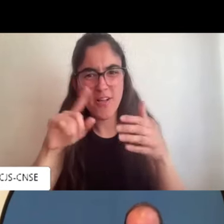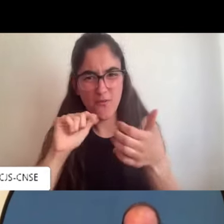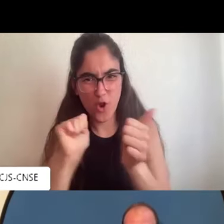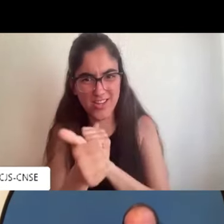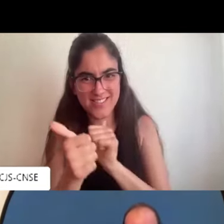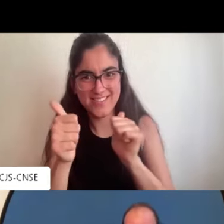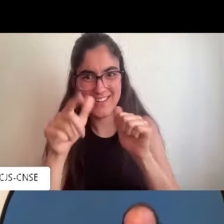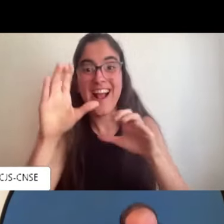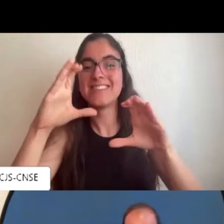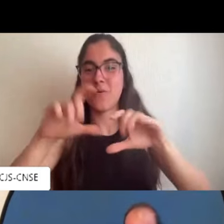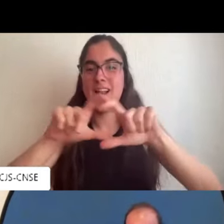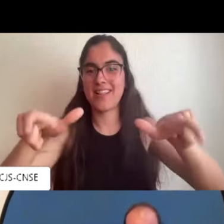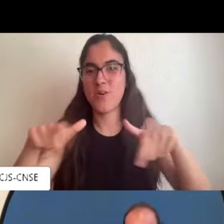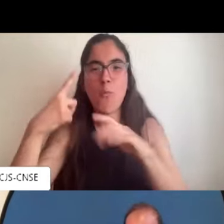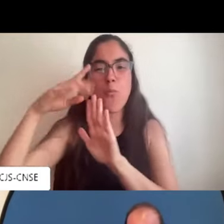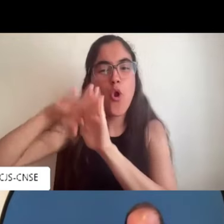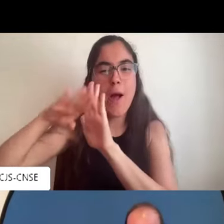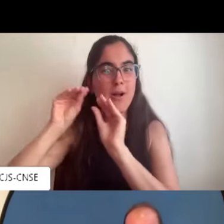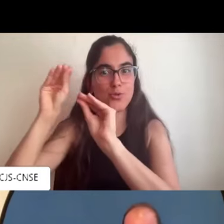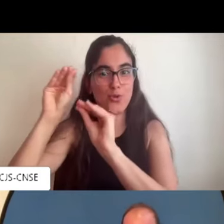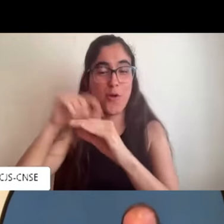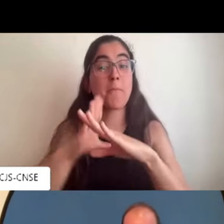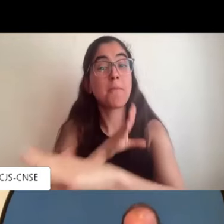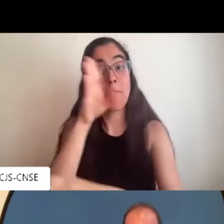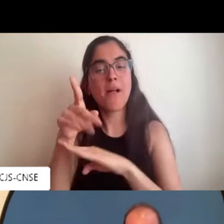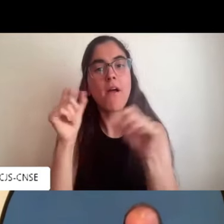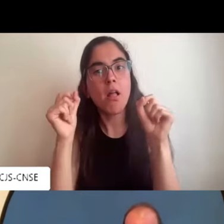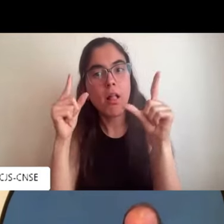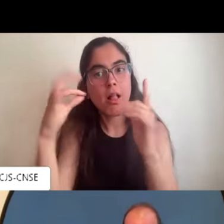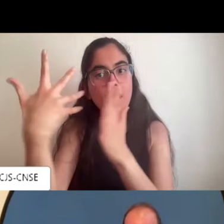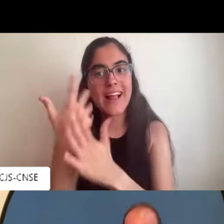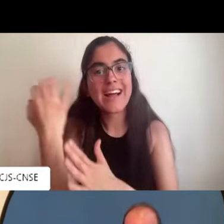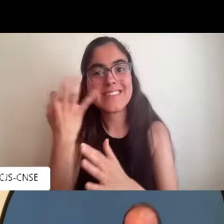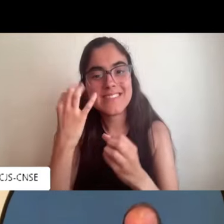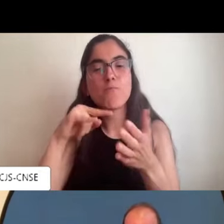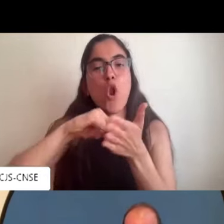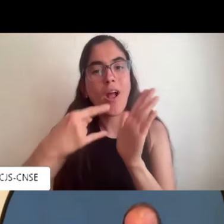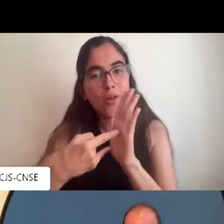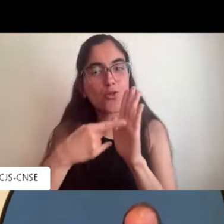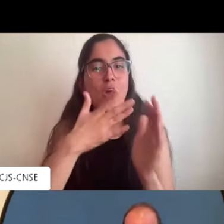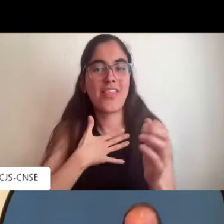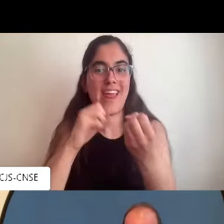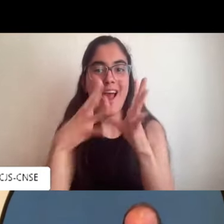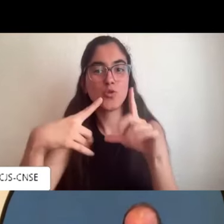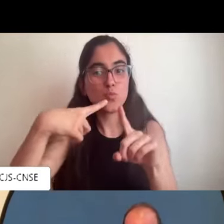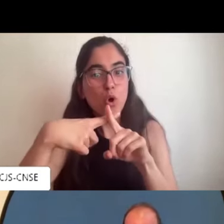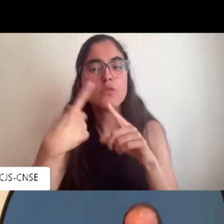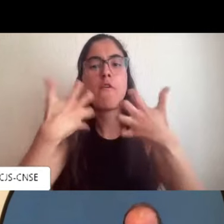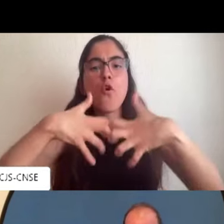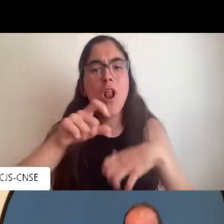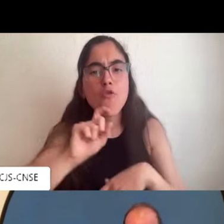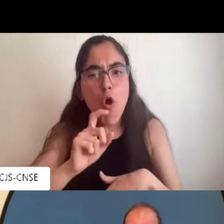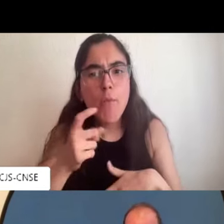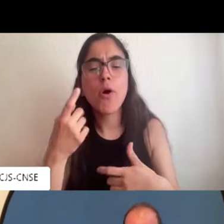estuvimos allí no sé en Frontunes o en otro programa que acudimos allí la verdad es que nos estuvieron explicando